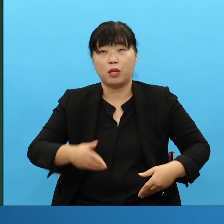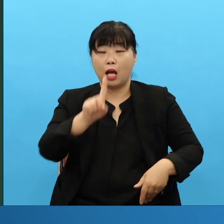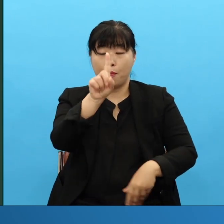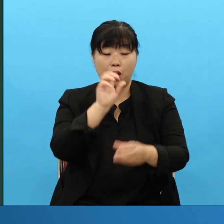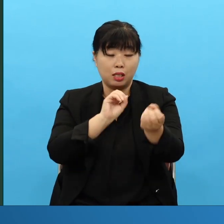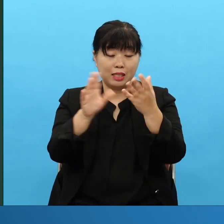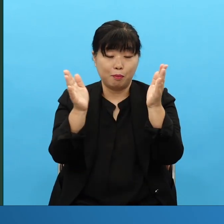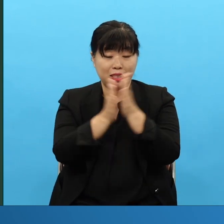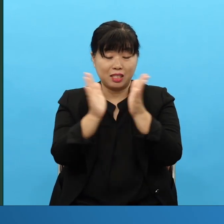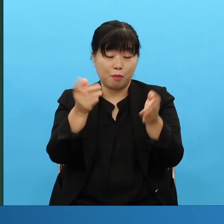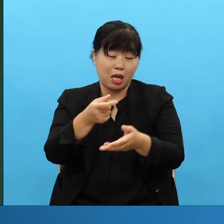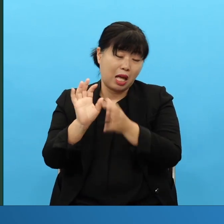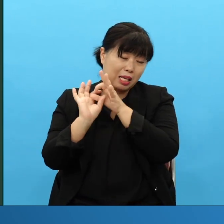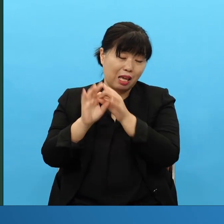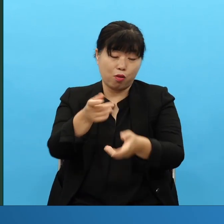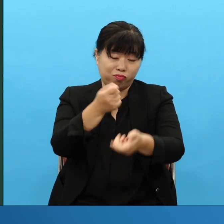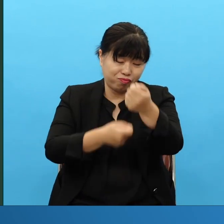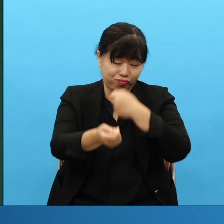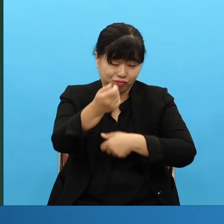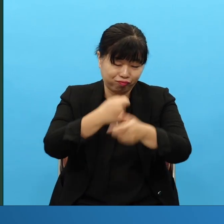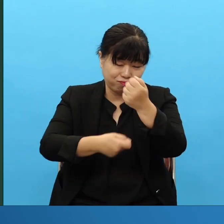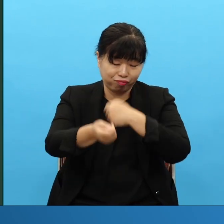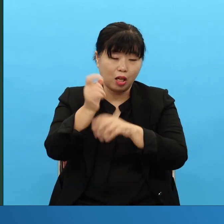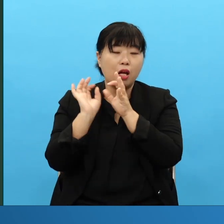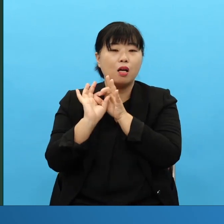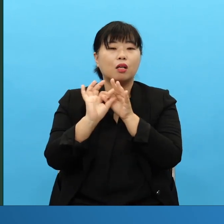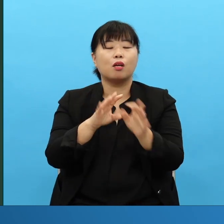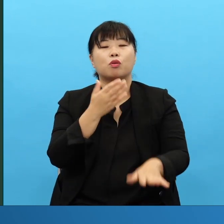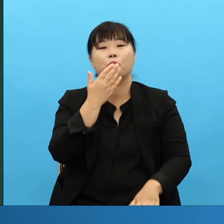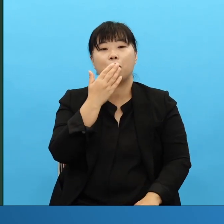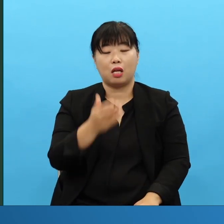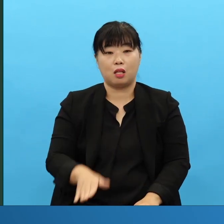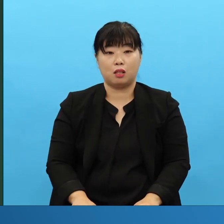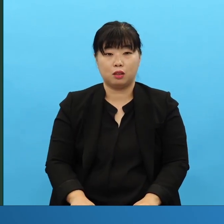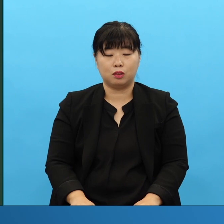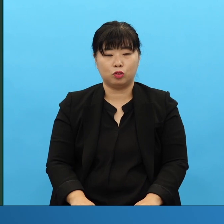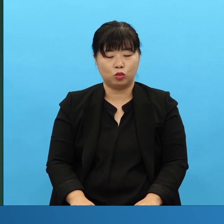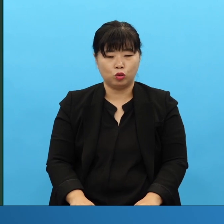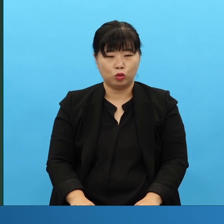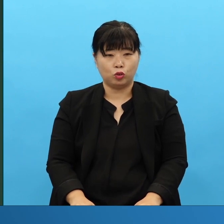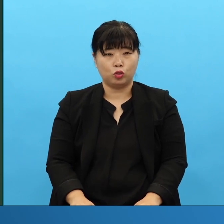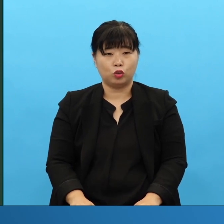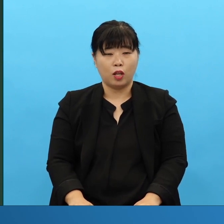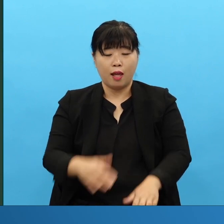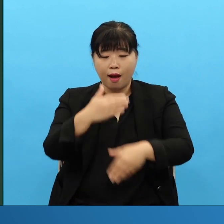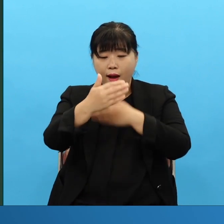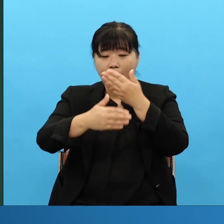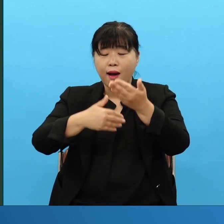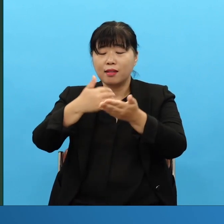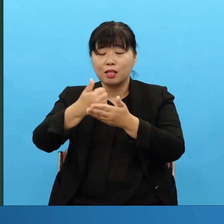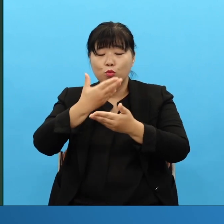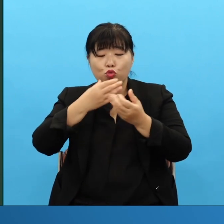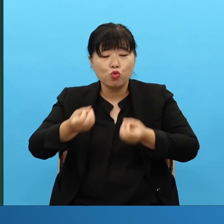누가 뭐래도 우리 장로님들의 산업은 하나님의 축복인 빛의 경제 축복받아야 됩니다 이유 없어요